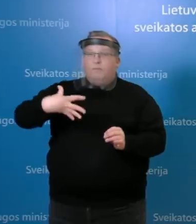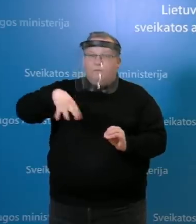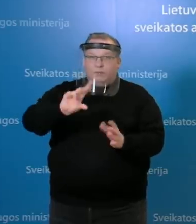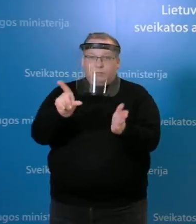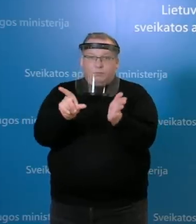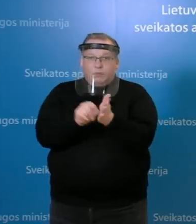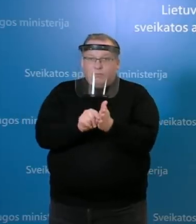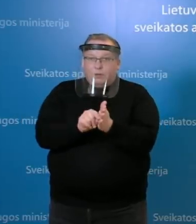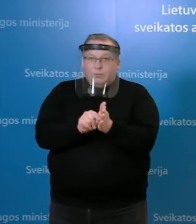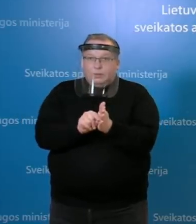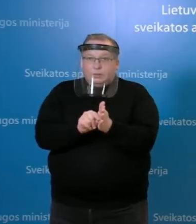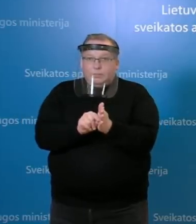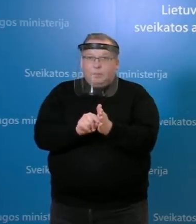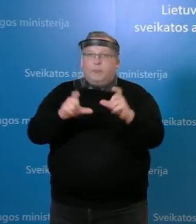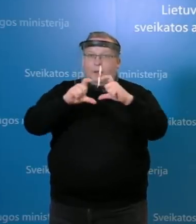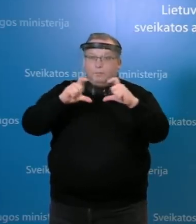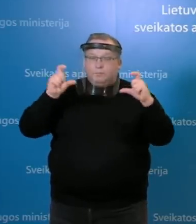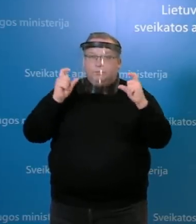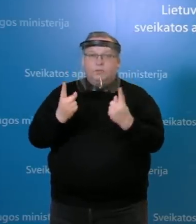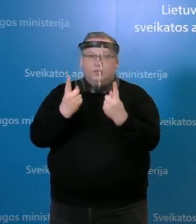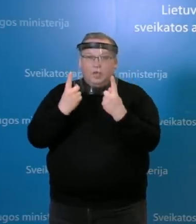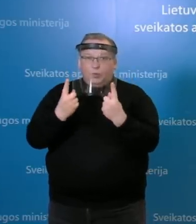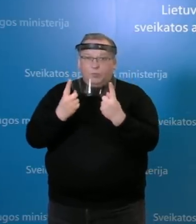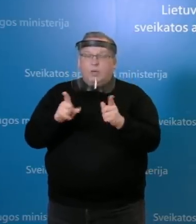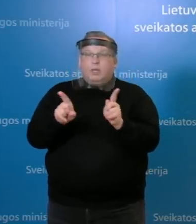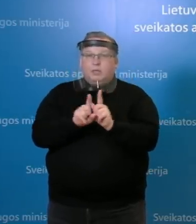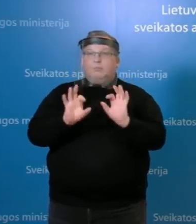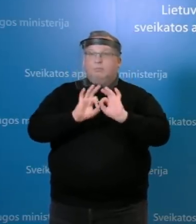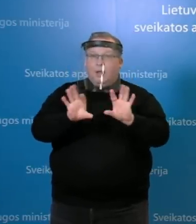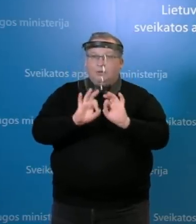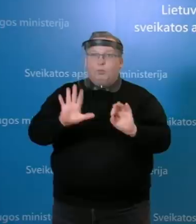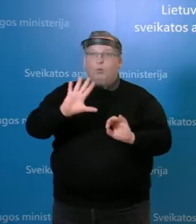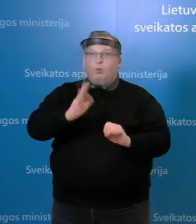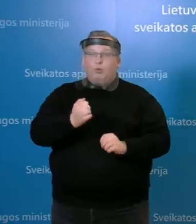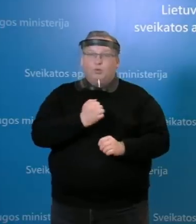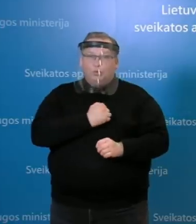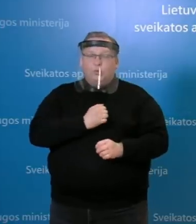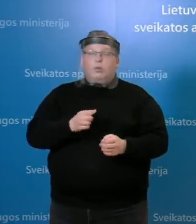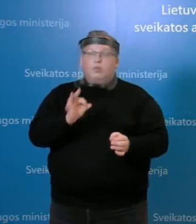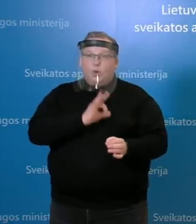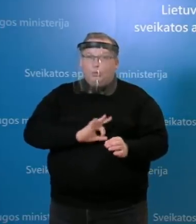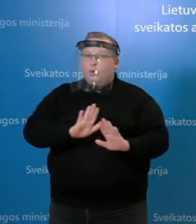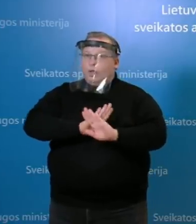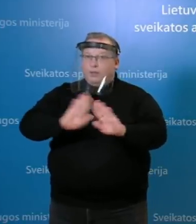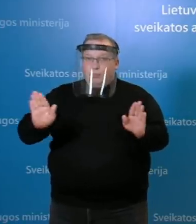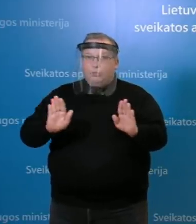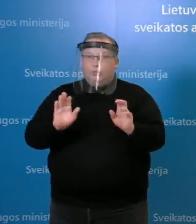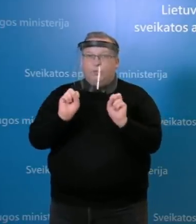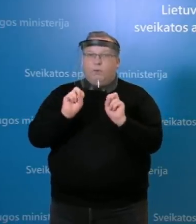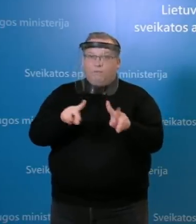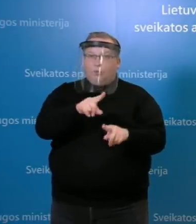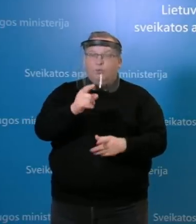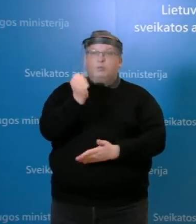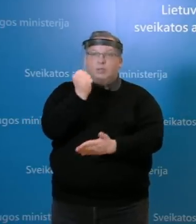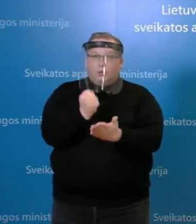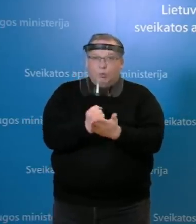būtinasias asmenės apsaugos priemonės ir išdėstėm, kokios turi būti naudojamas, kad nekiltų riziką personalui. Tačiau